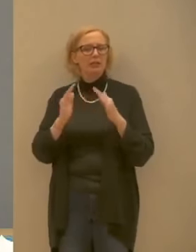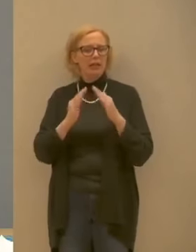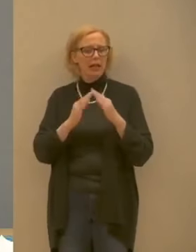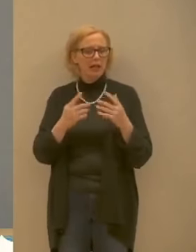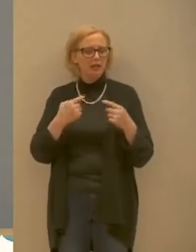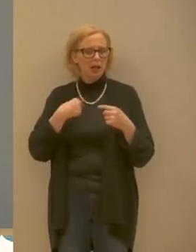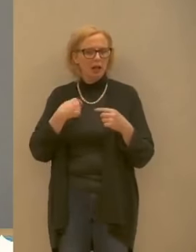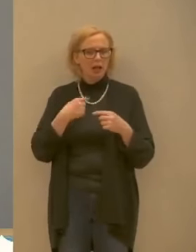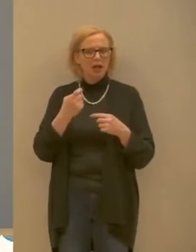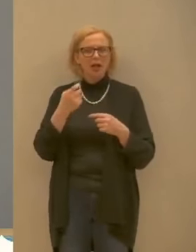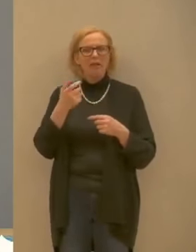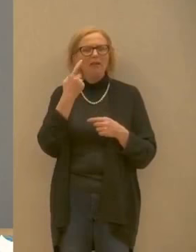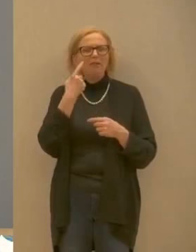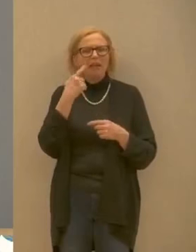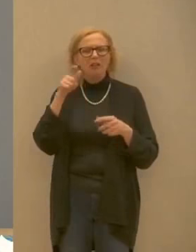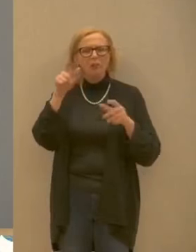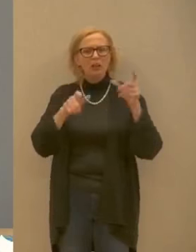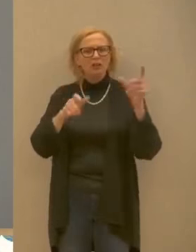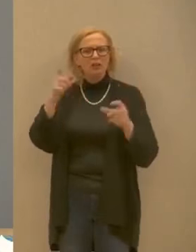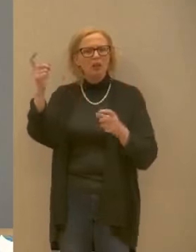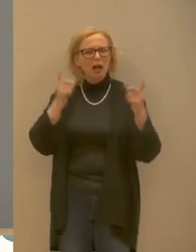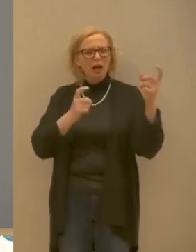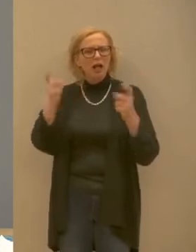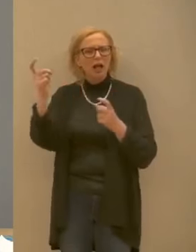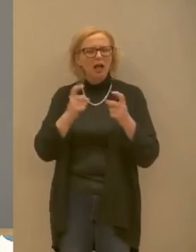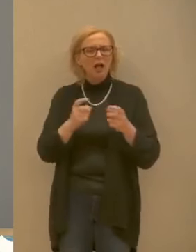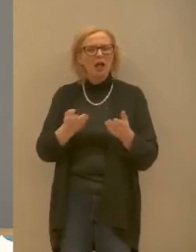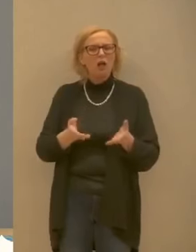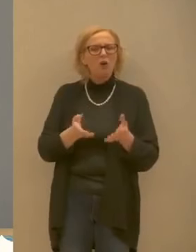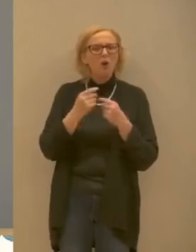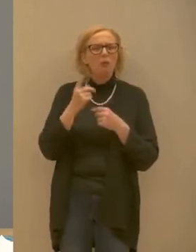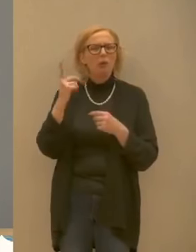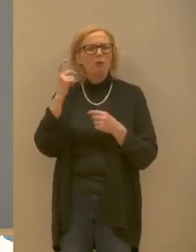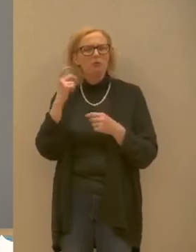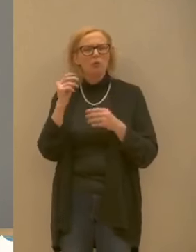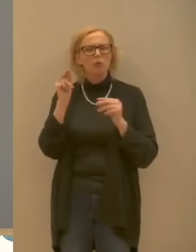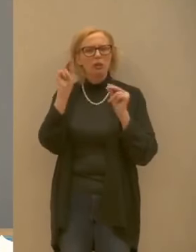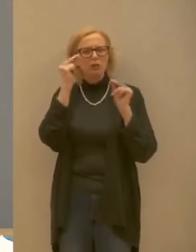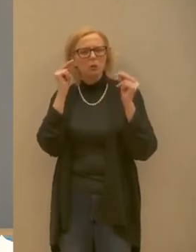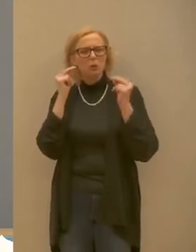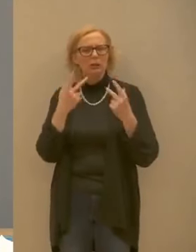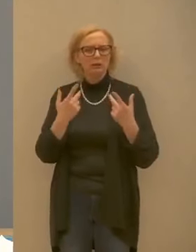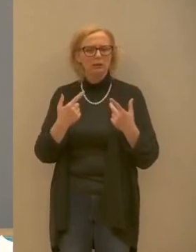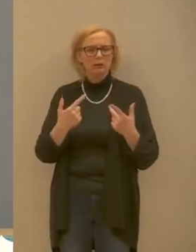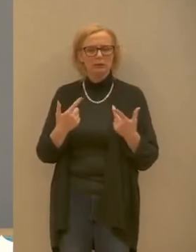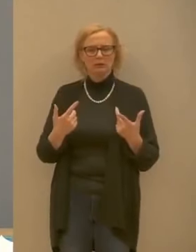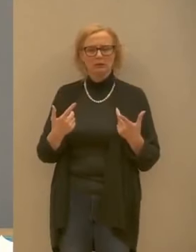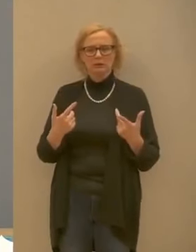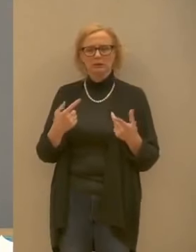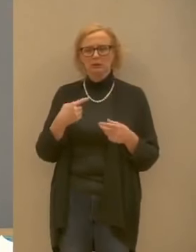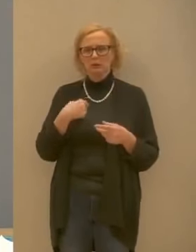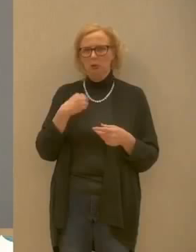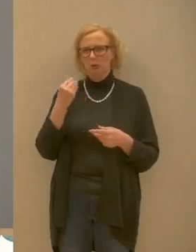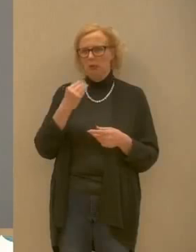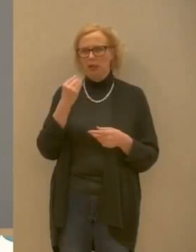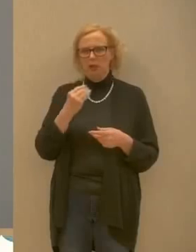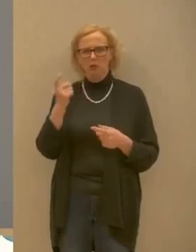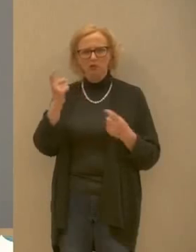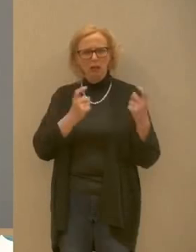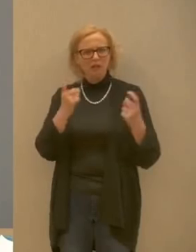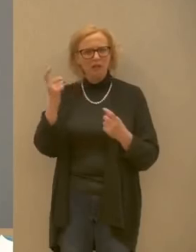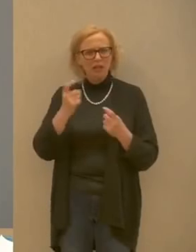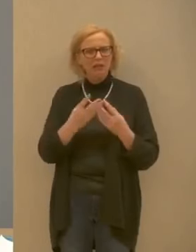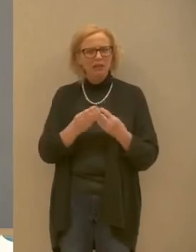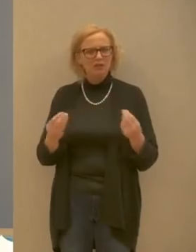sono giorni che la gente di ogni valle si recca da noi per comprare profumi trucchi eccetera direi che non serve venire più volte non